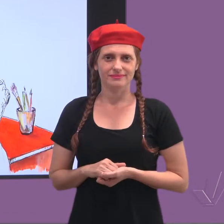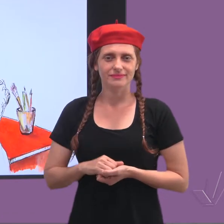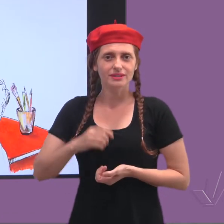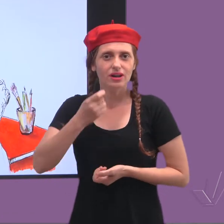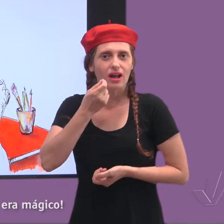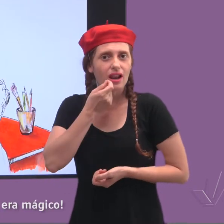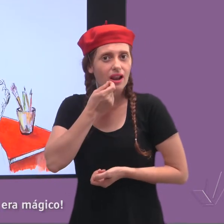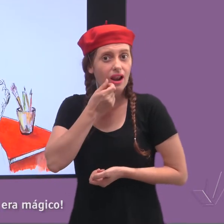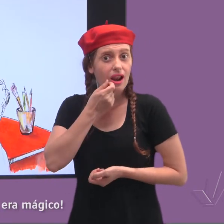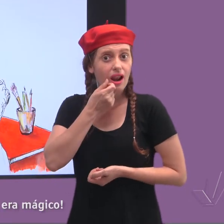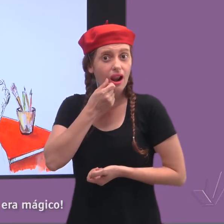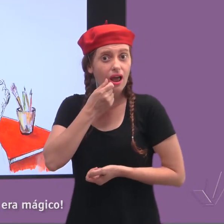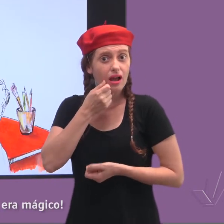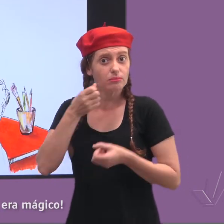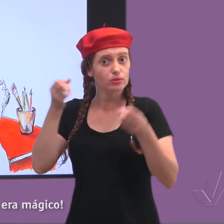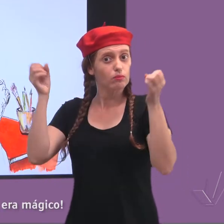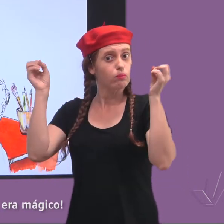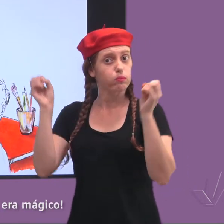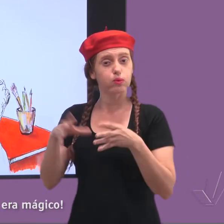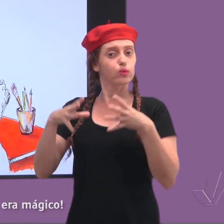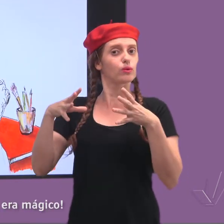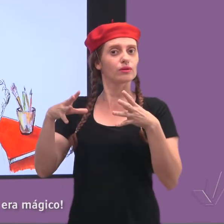O lápis era mágico.